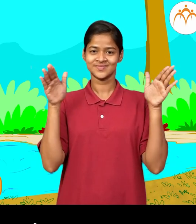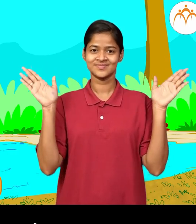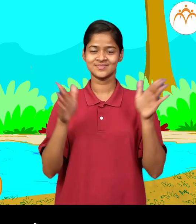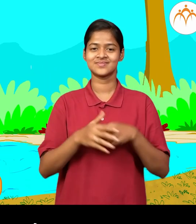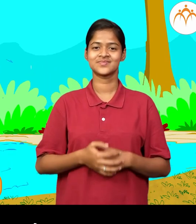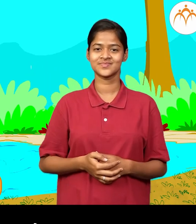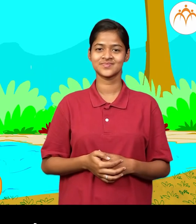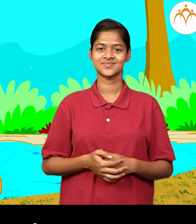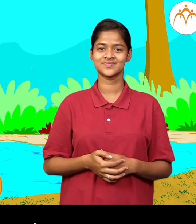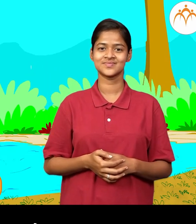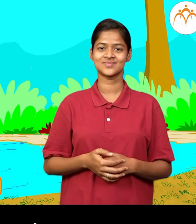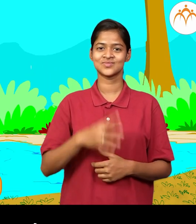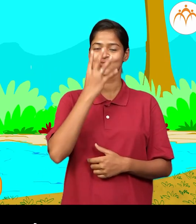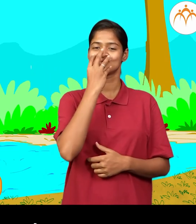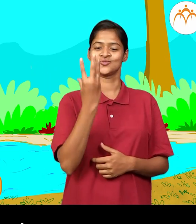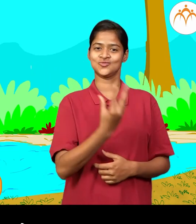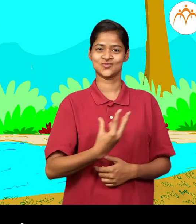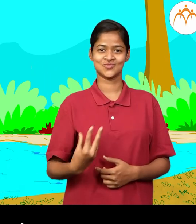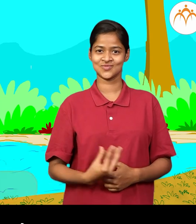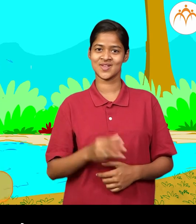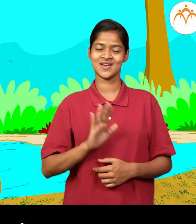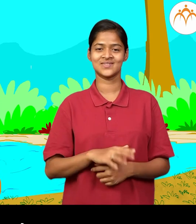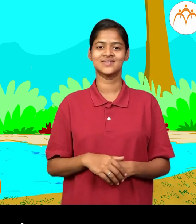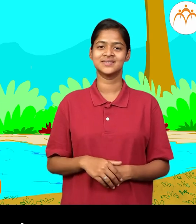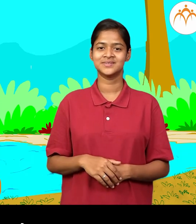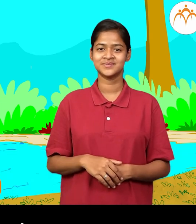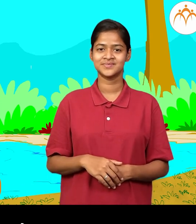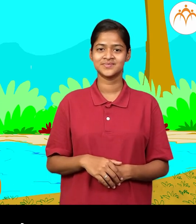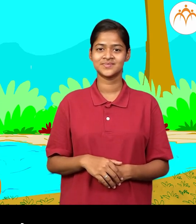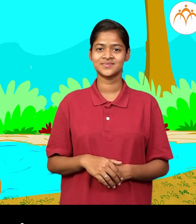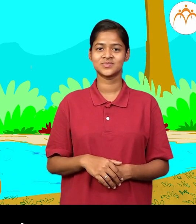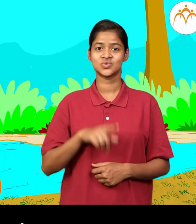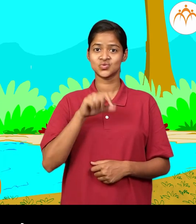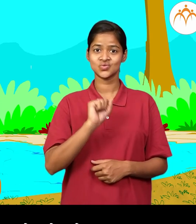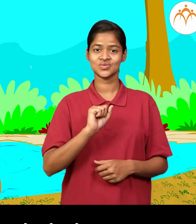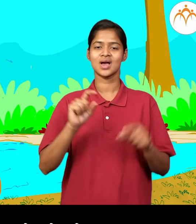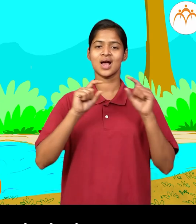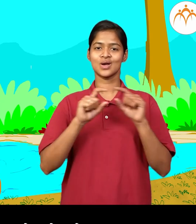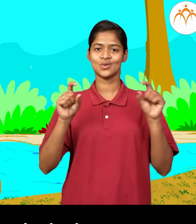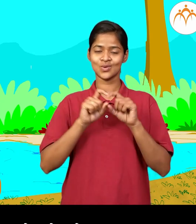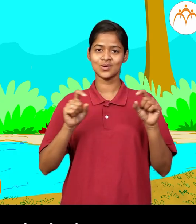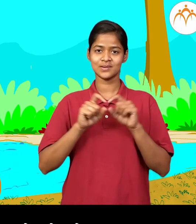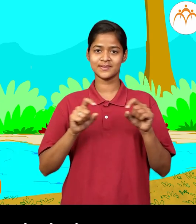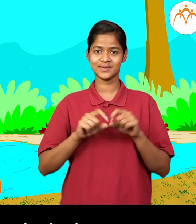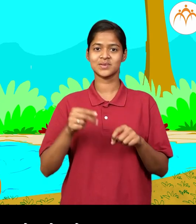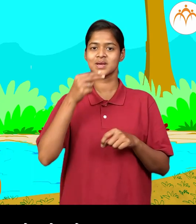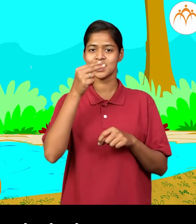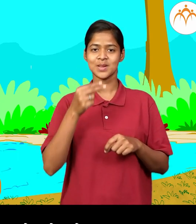हल्वू शक्तो, हत्तीला सोंड आस्ते। या वाक्यान मधे कुण कुणती